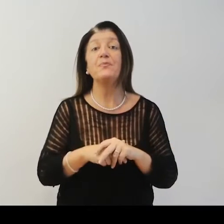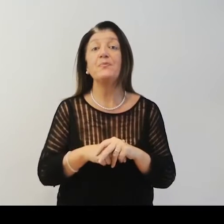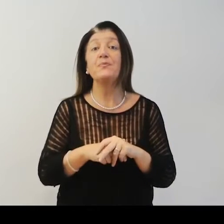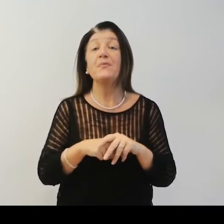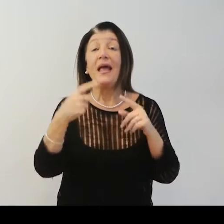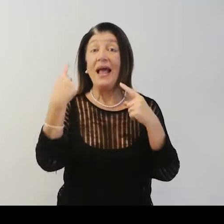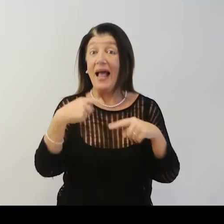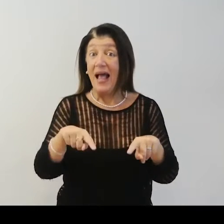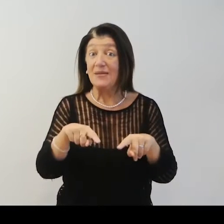minori.